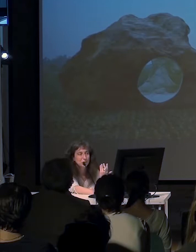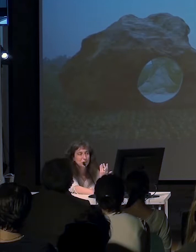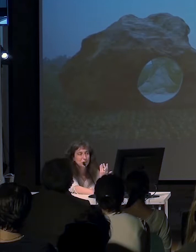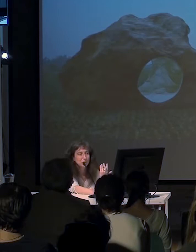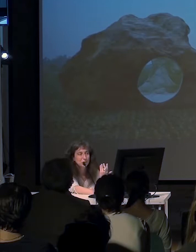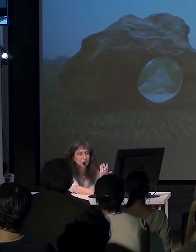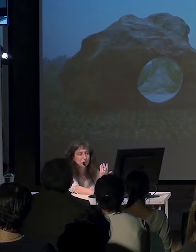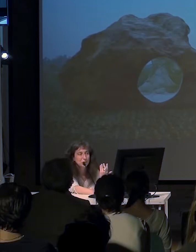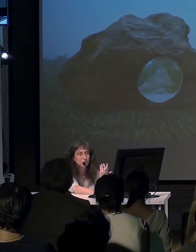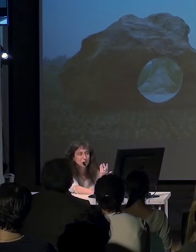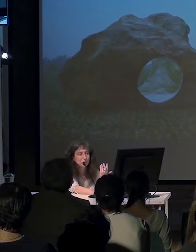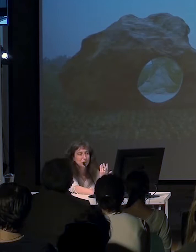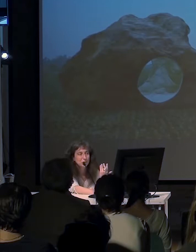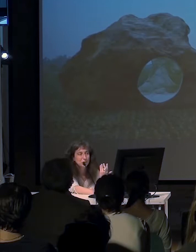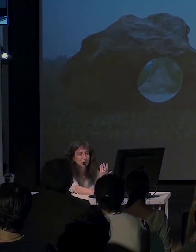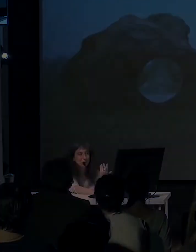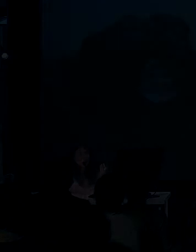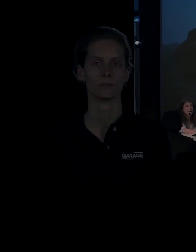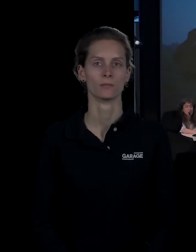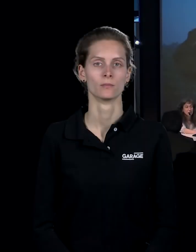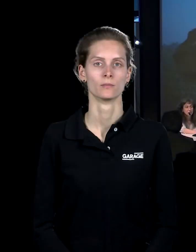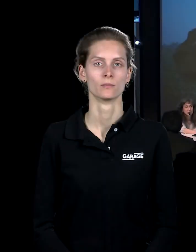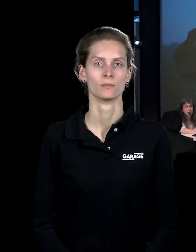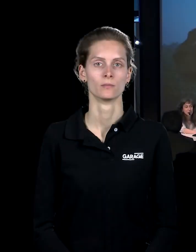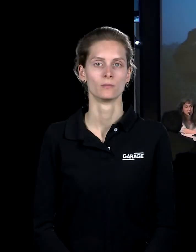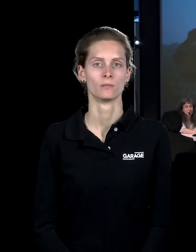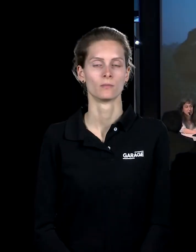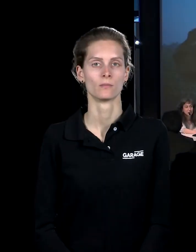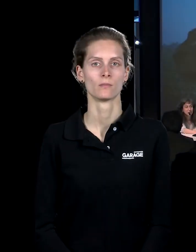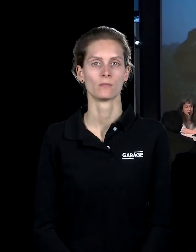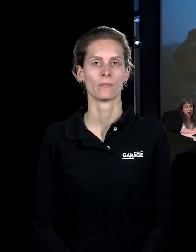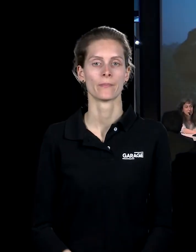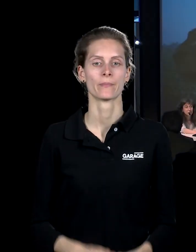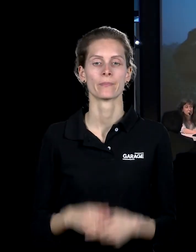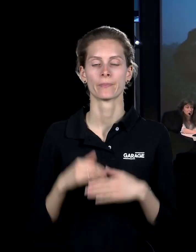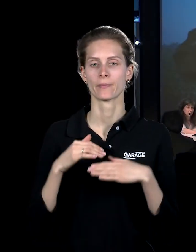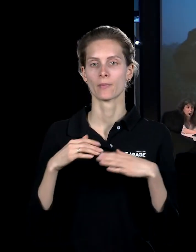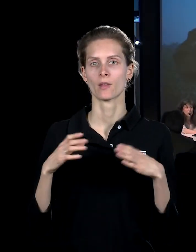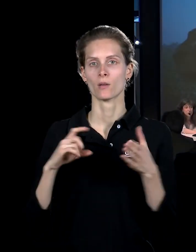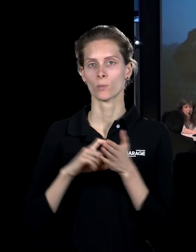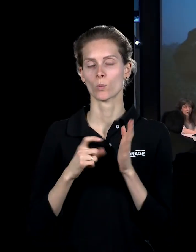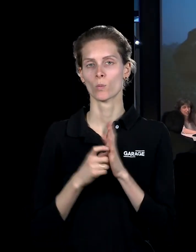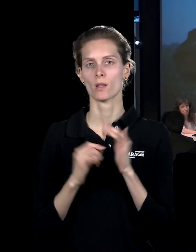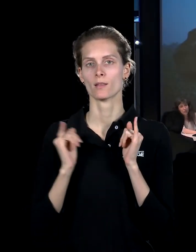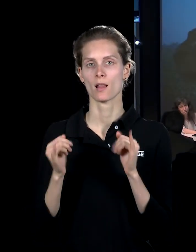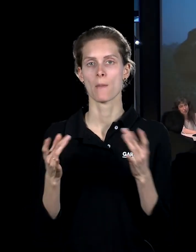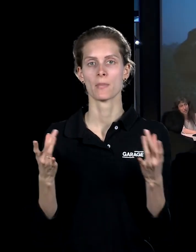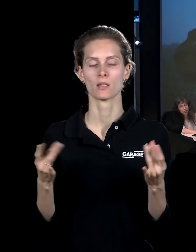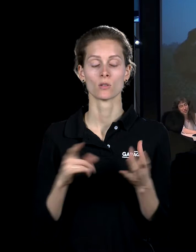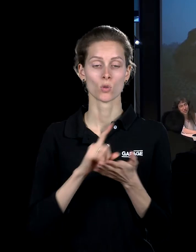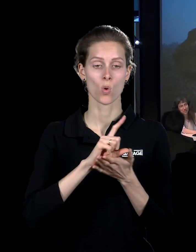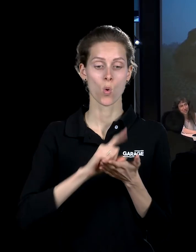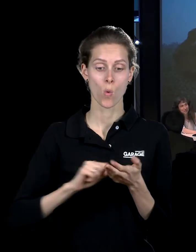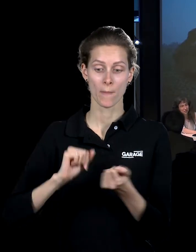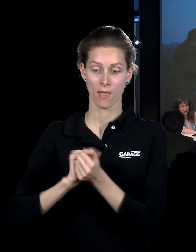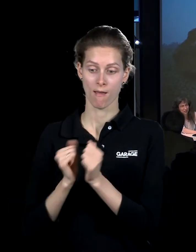Скульптура напоминает пещеру в центре поля. Зал для медитации это копия камня, который